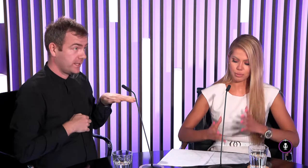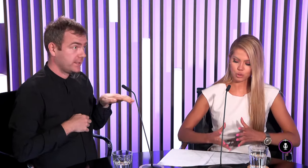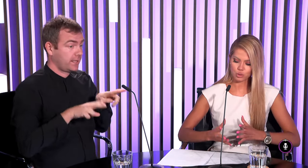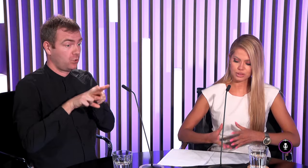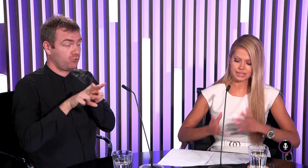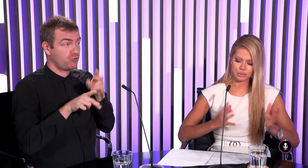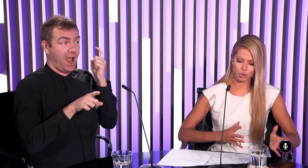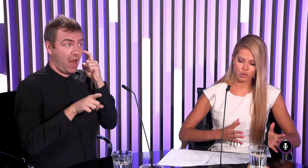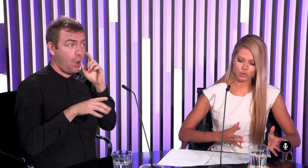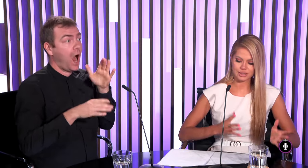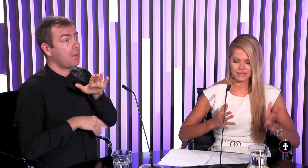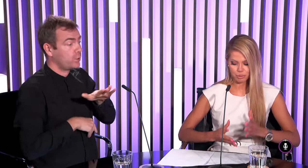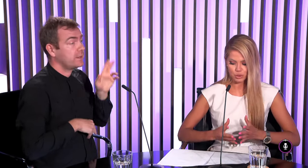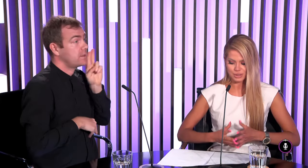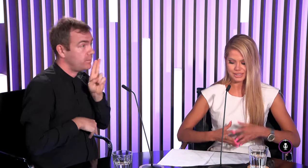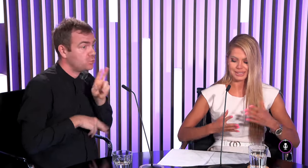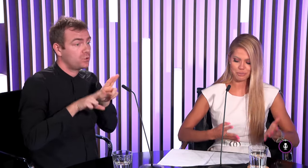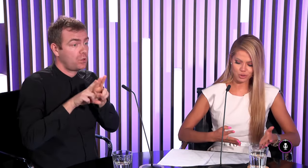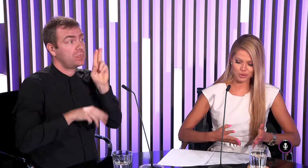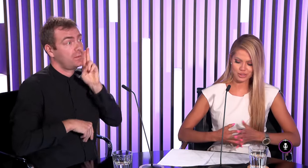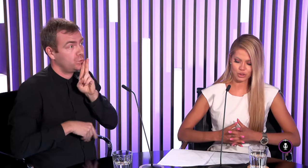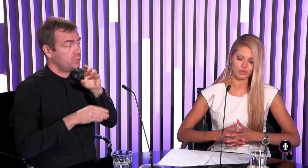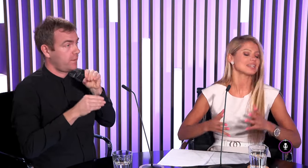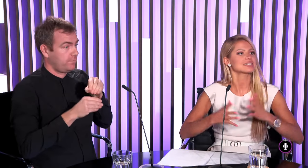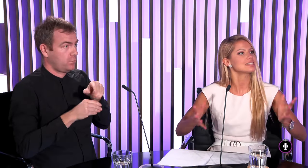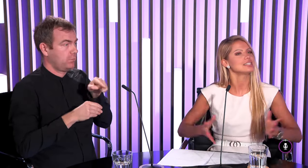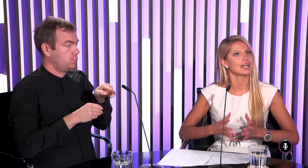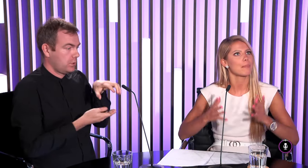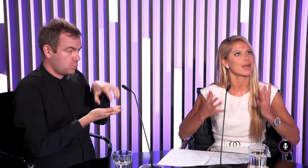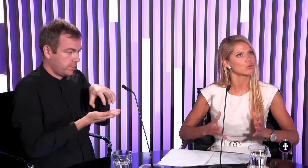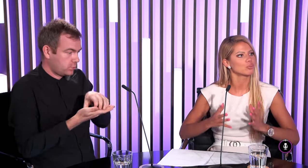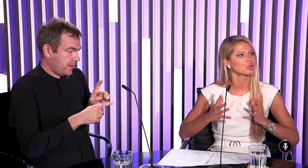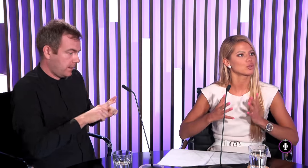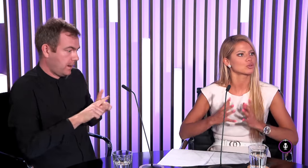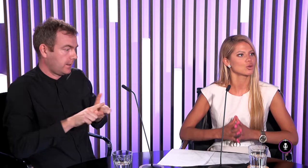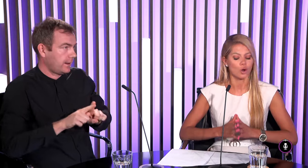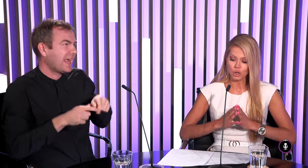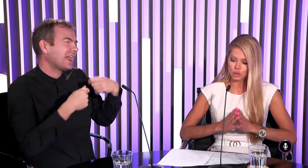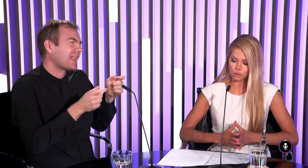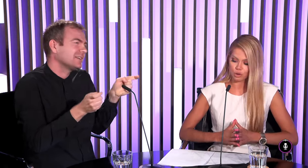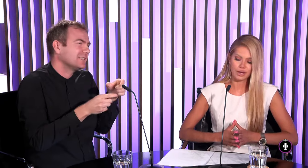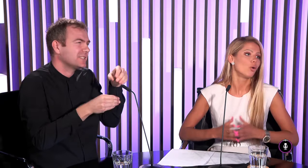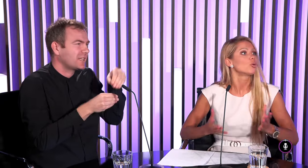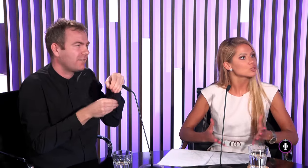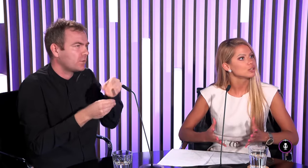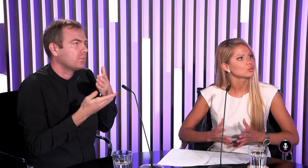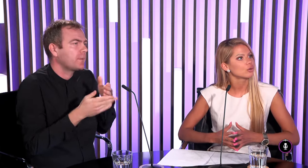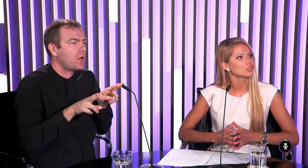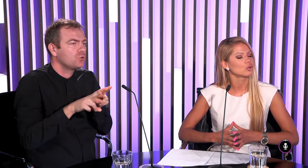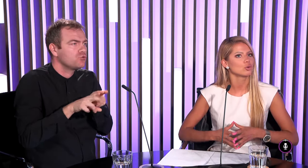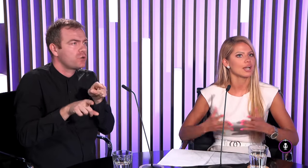rodičov, nepočujúce deti počujúcich, nepočujúce deti nepočujúcich rodičov, dá sa zistiť nejaká pravdepodobnosť toho sluchového